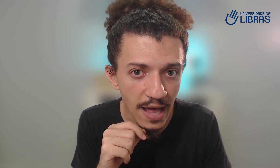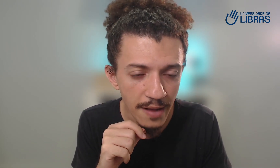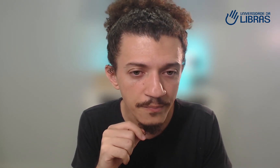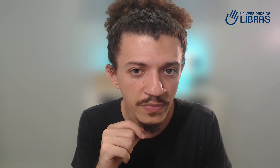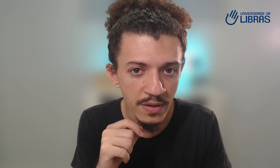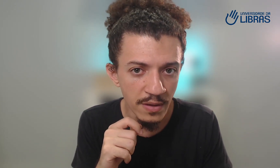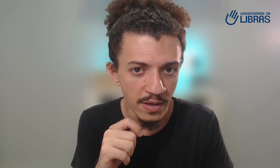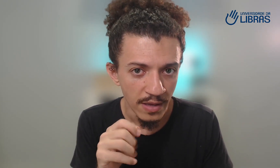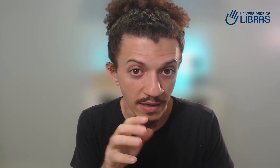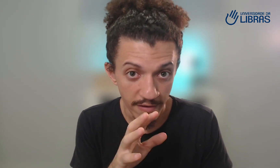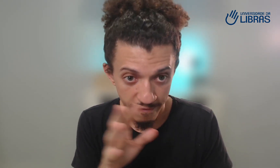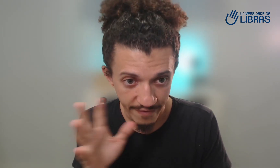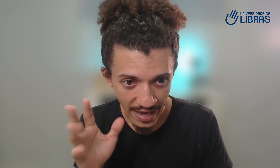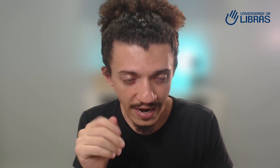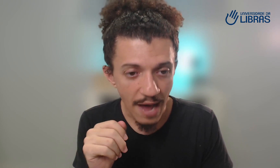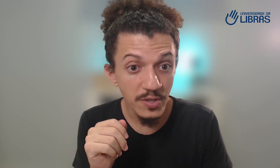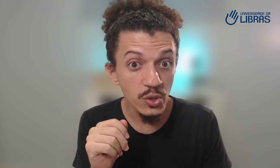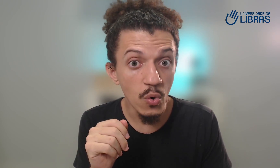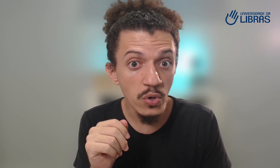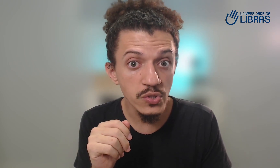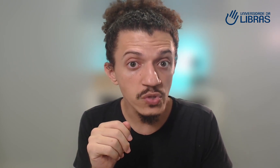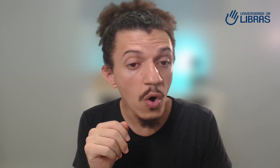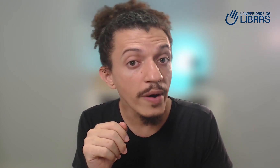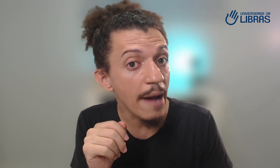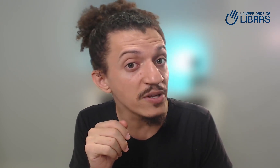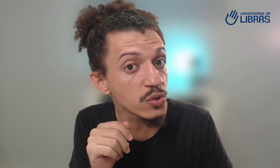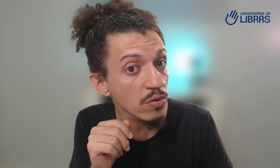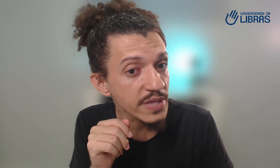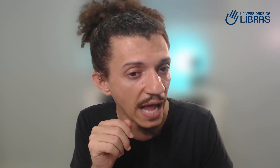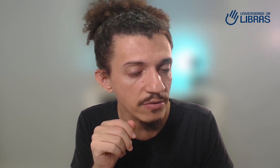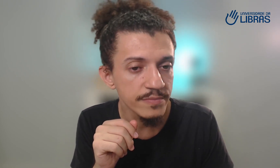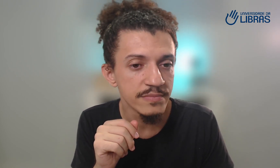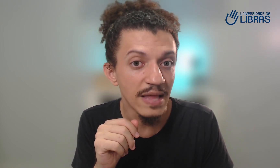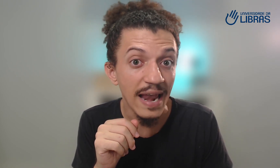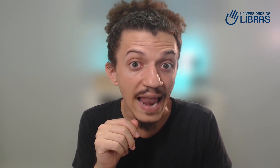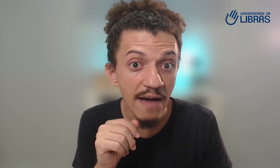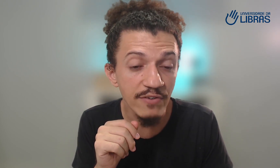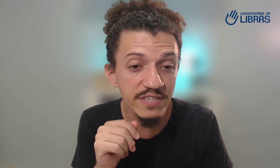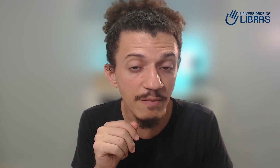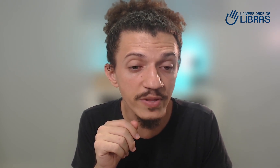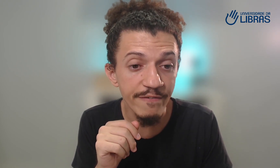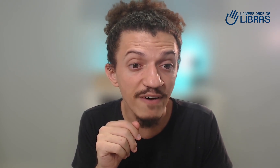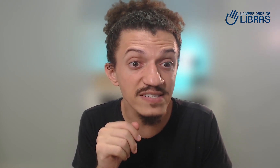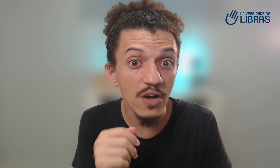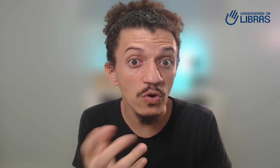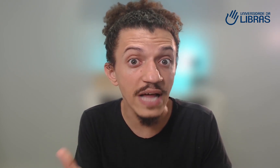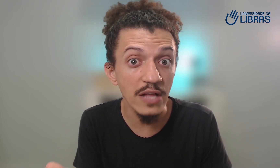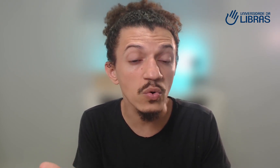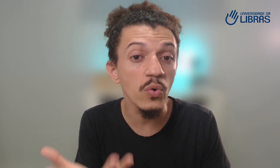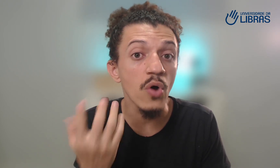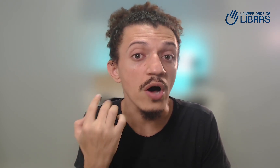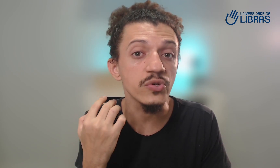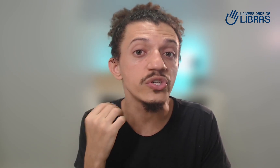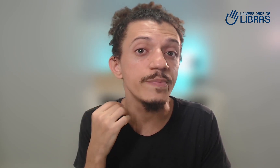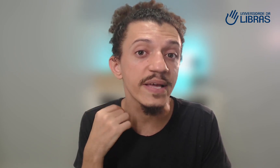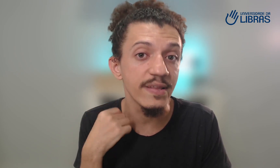lá, vai na aba de cursos ou na aba de contato, lá você vai poder fazer contato com o nosso time aqui da